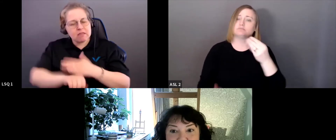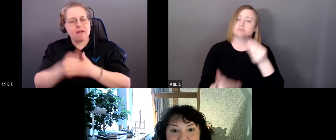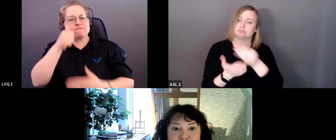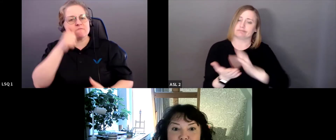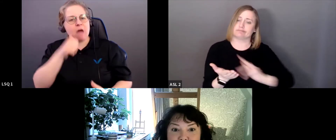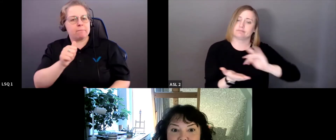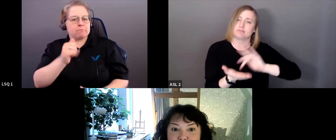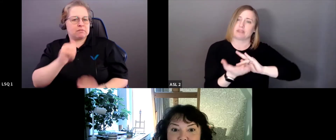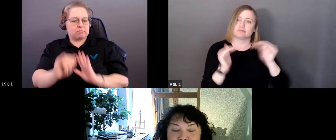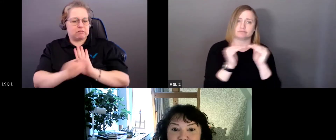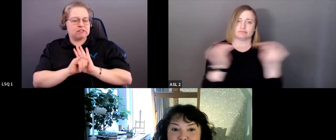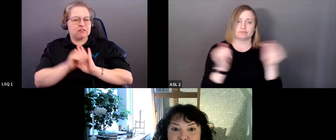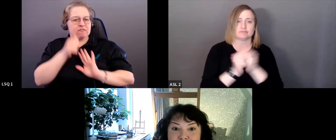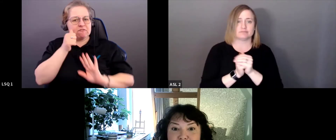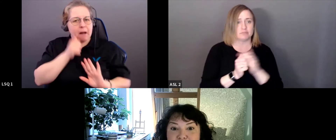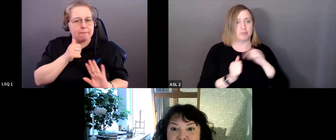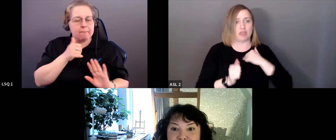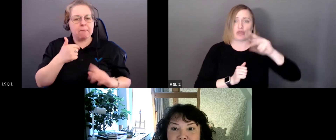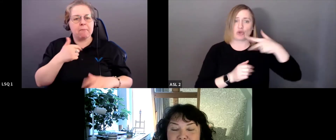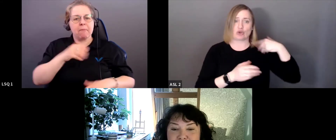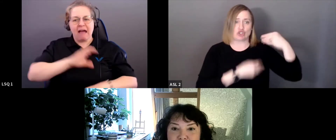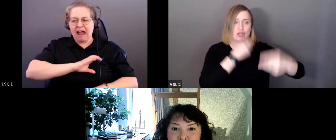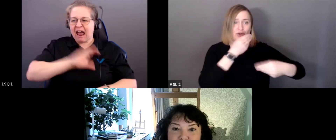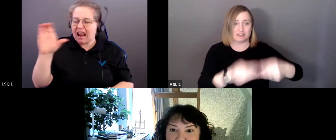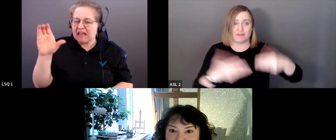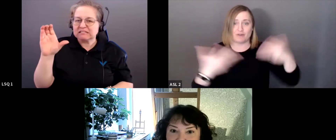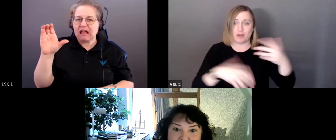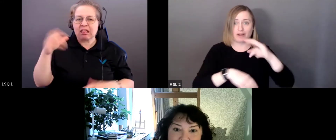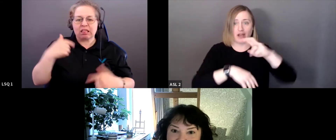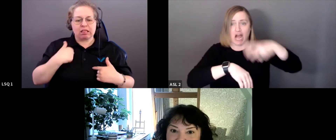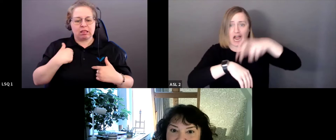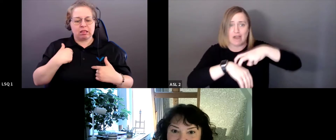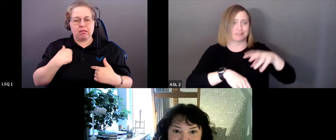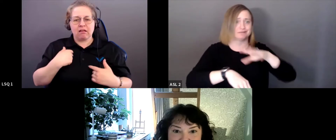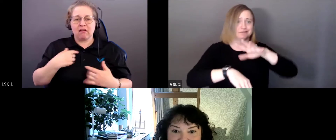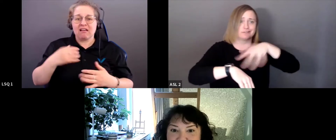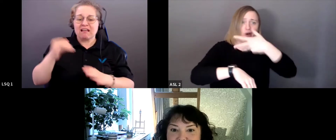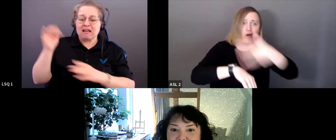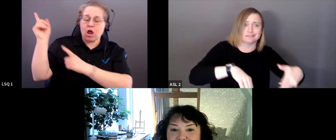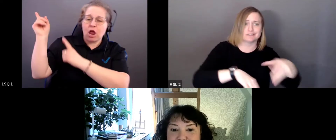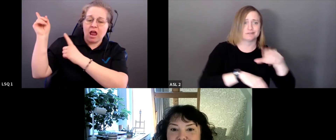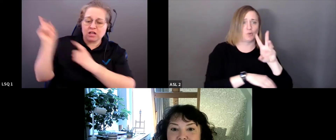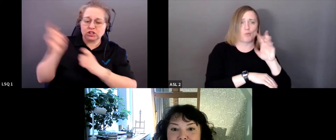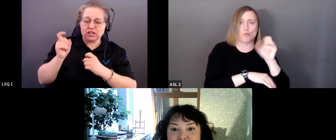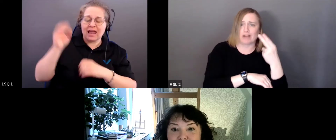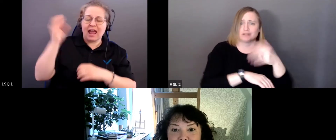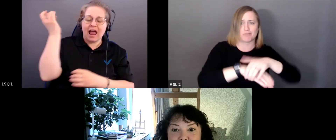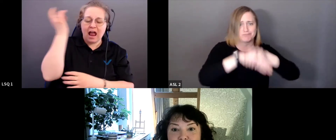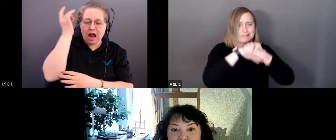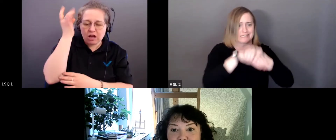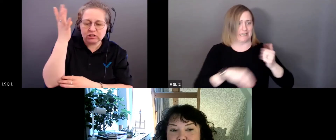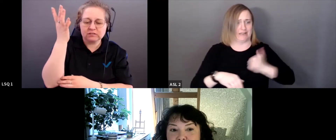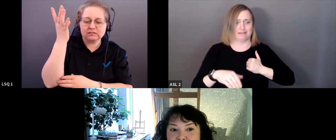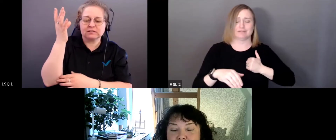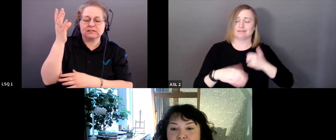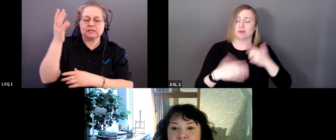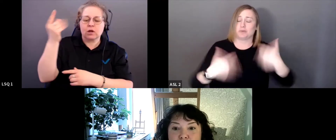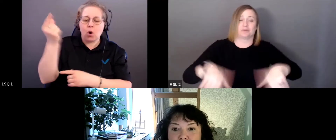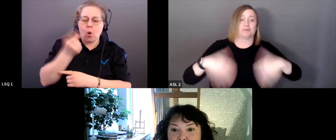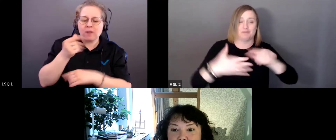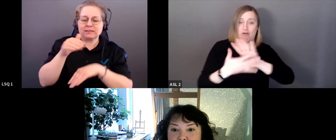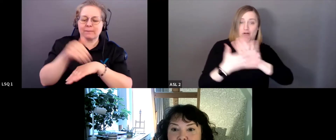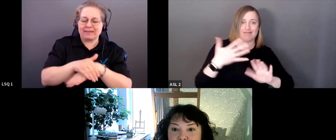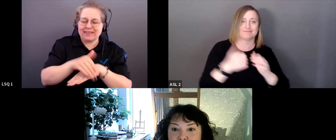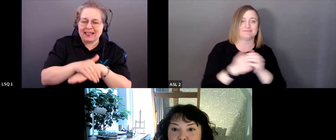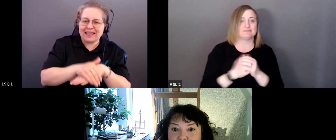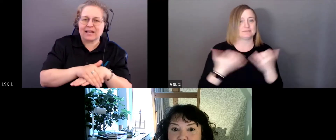Je suis Canadienne d'origine irlandaise, écossaise, galloise et britannique. Je vis avec